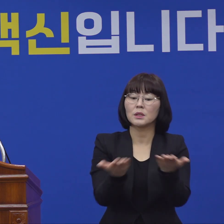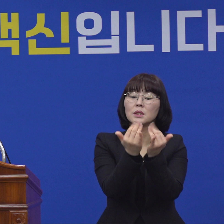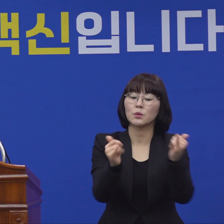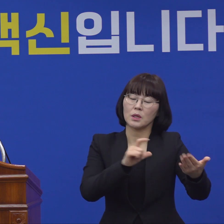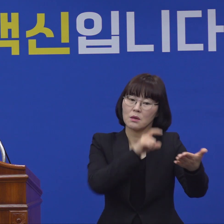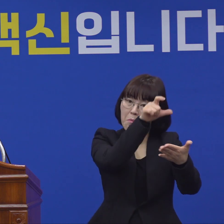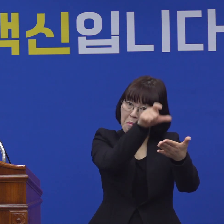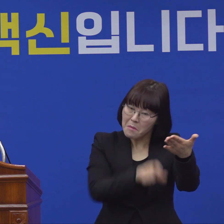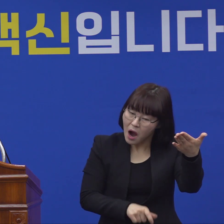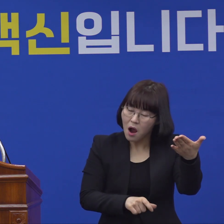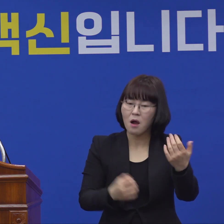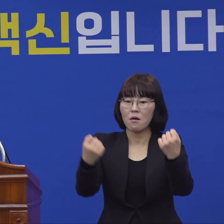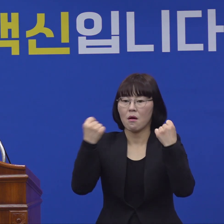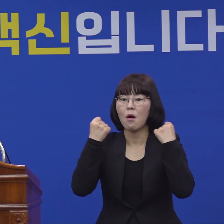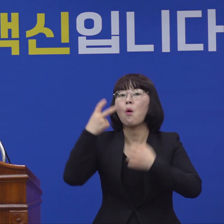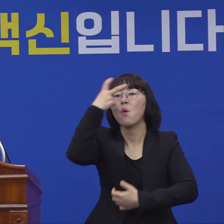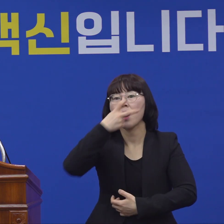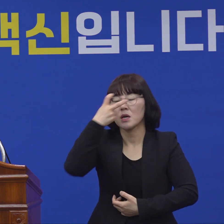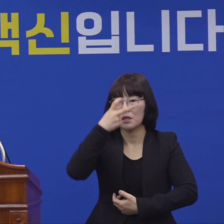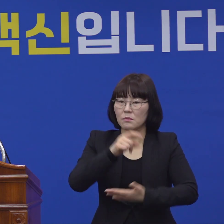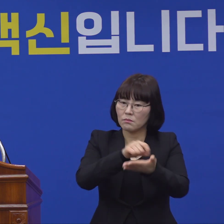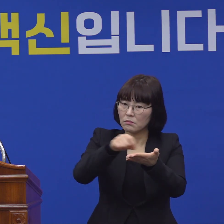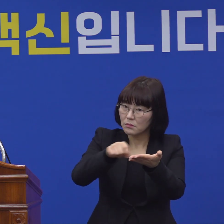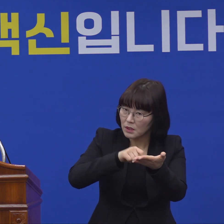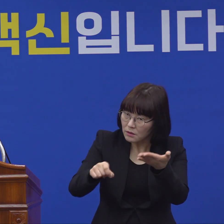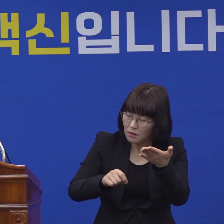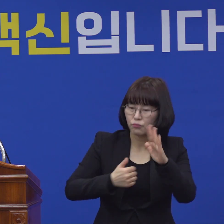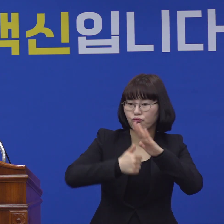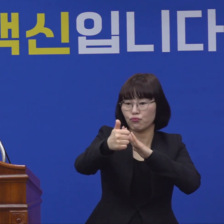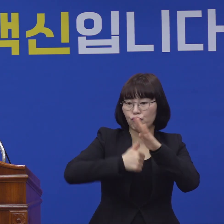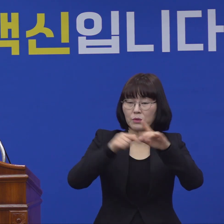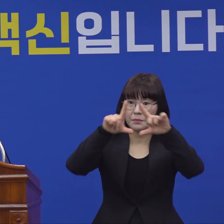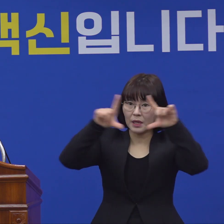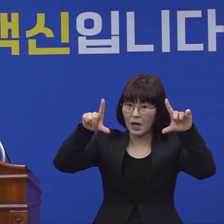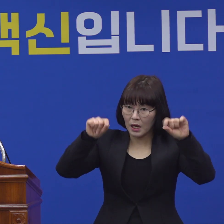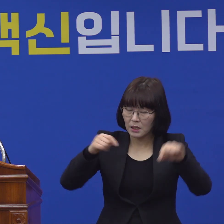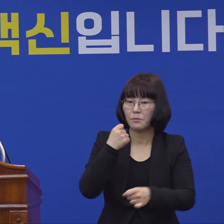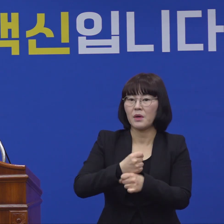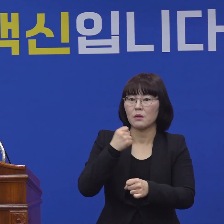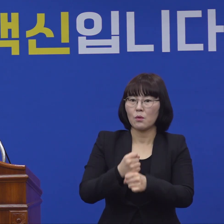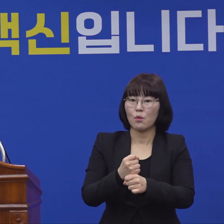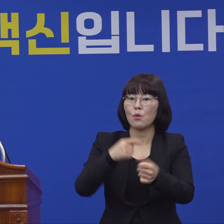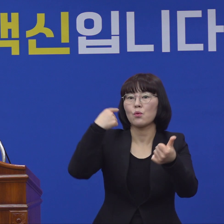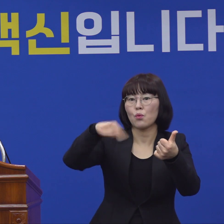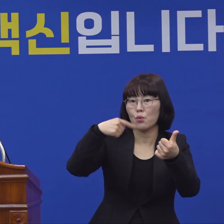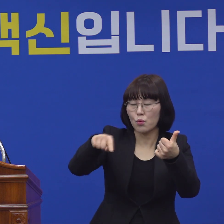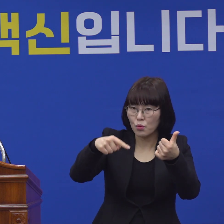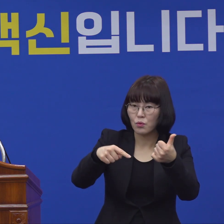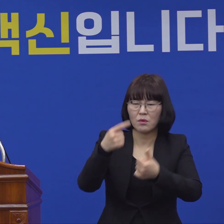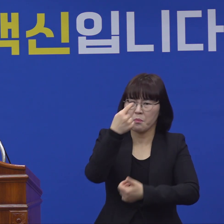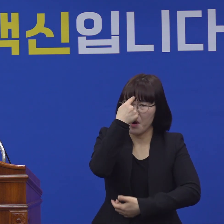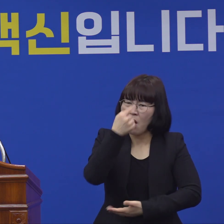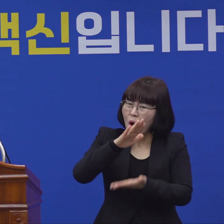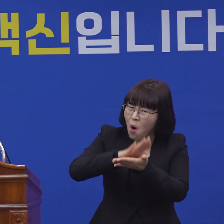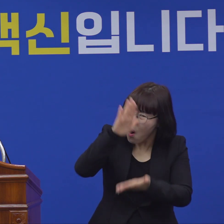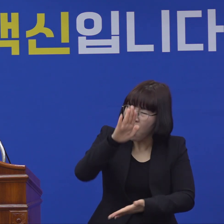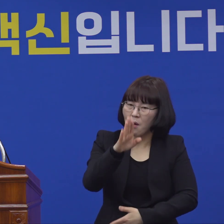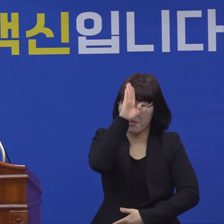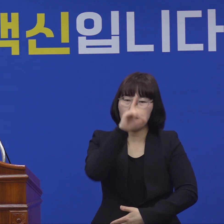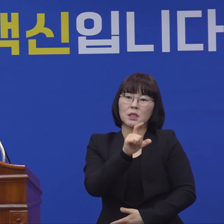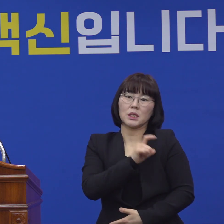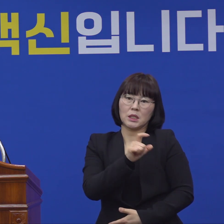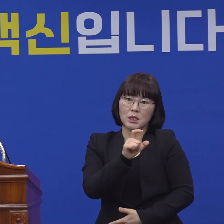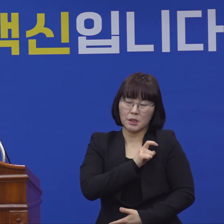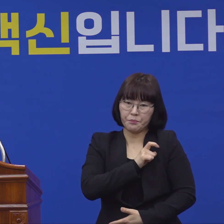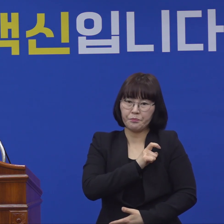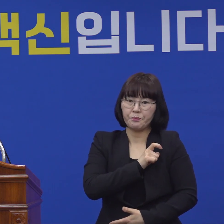건강관리카드 작성, 출입증 발급, 보건교육 실시, 발열 등 의심 증상이 있는 경우